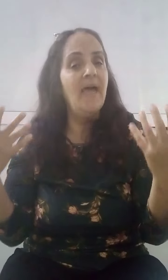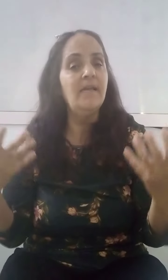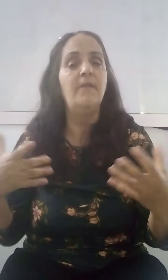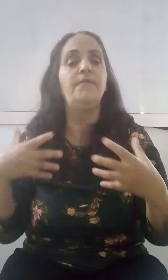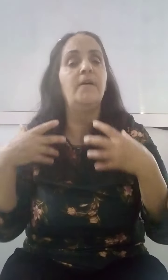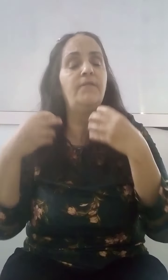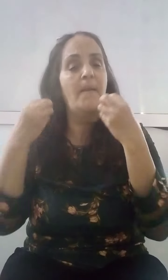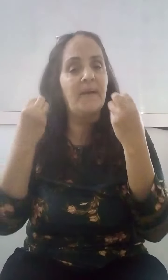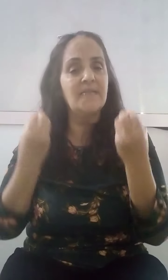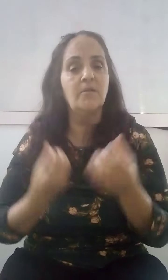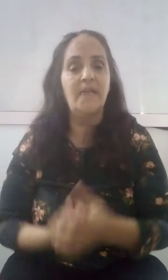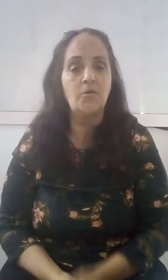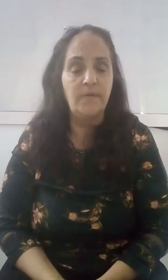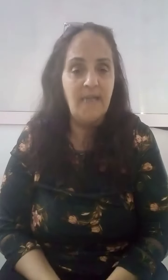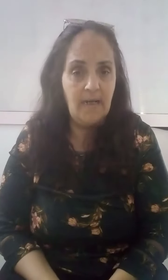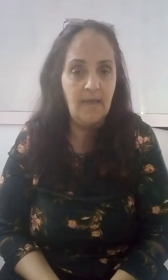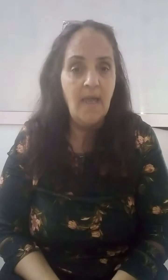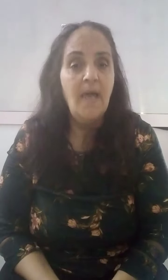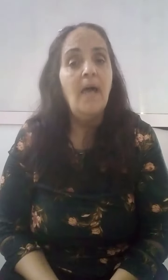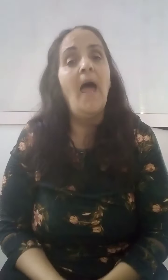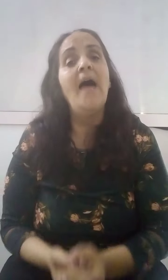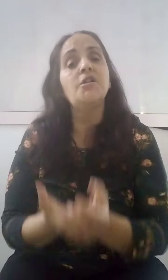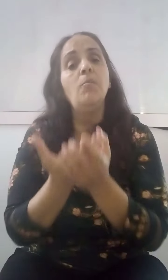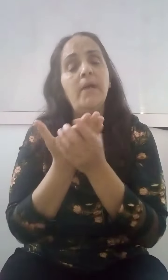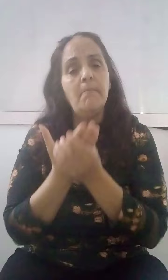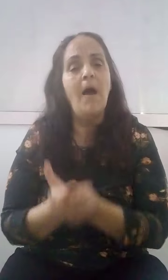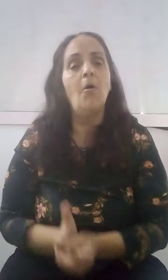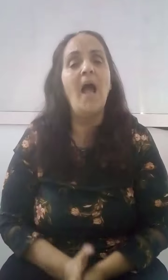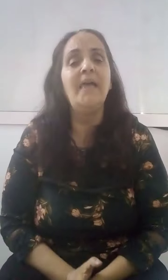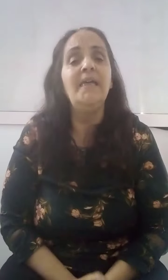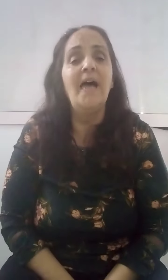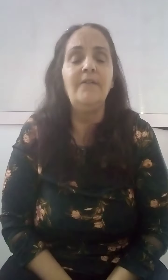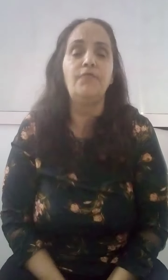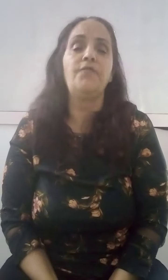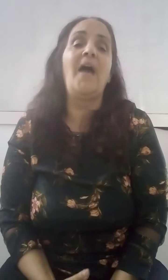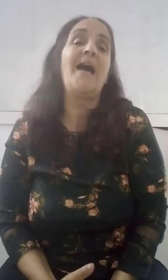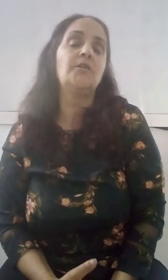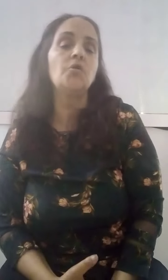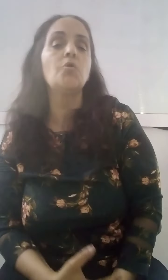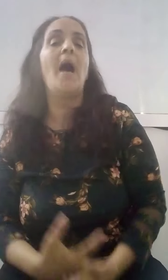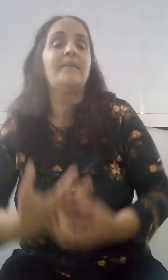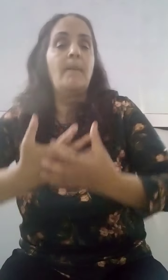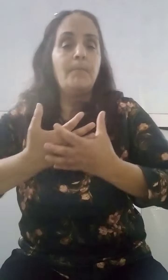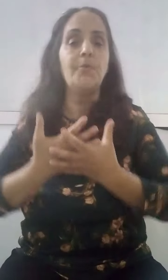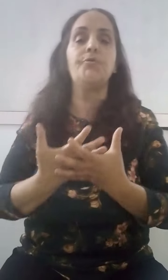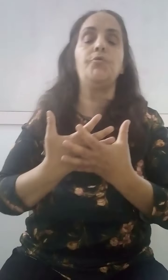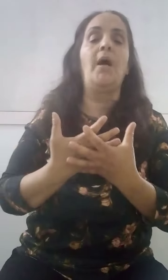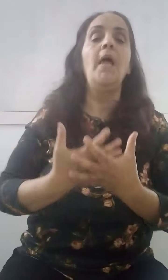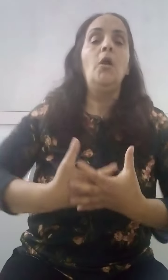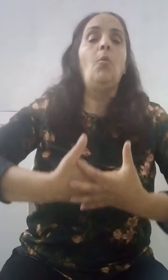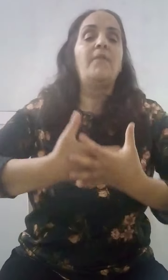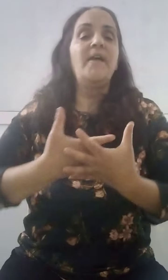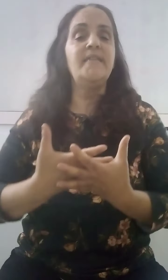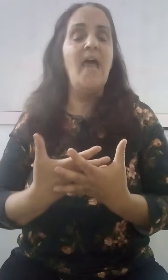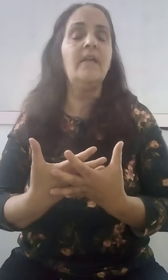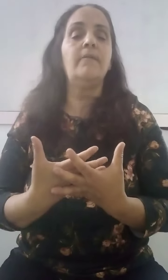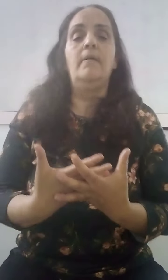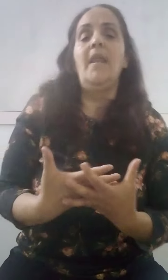في المترجمات. حاجة مهمة أخرى هي أن يجب أن تكونوا اتنشون على تباستور. لكن